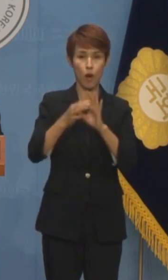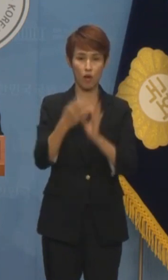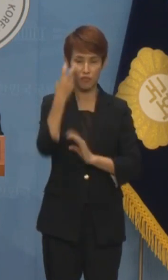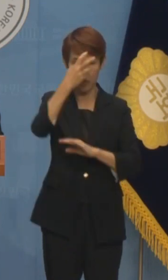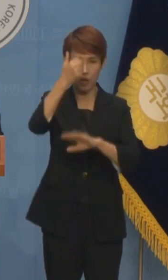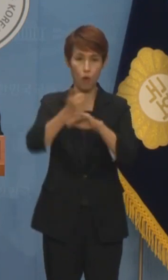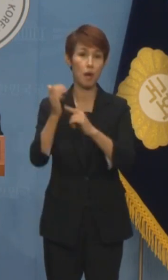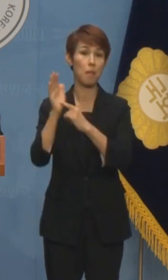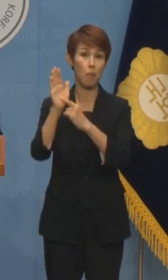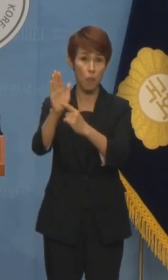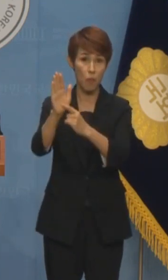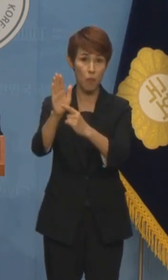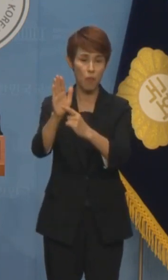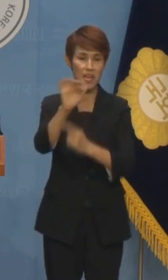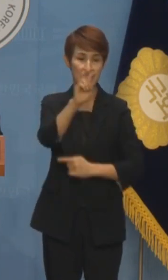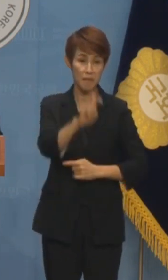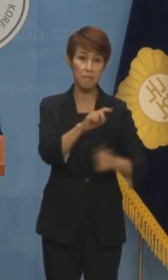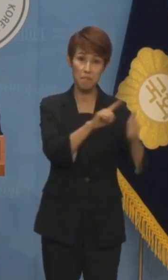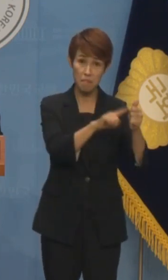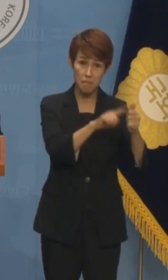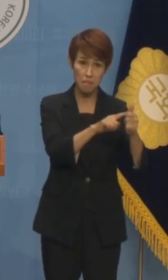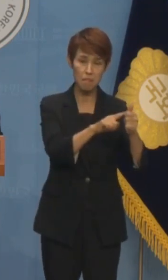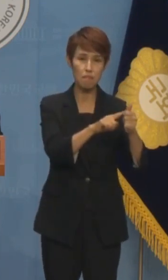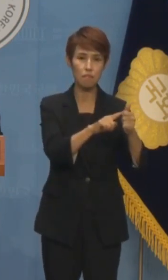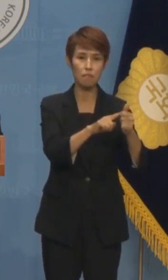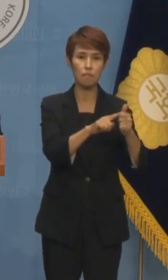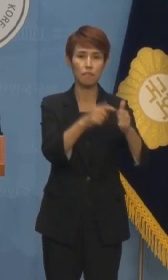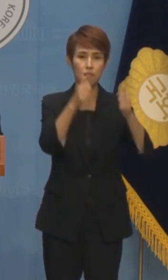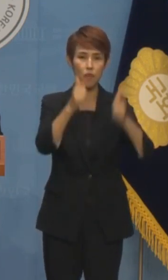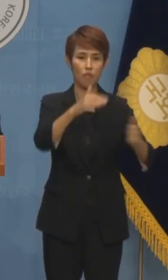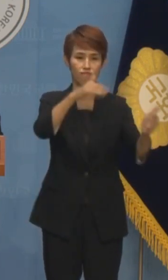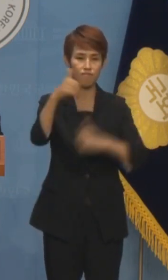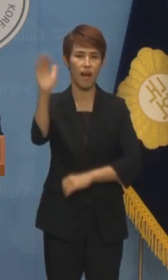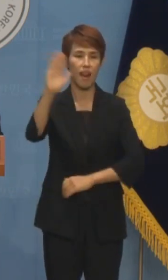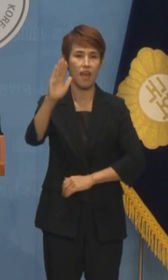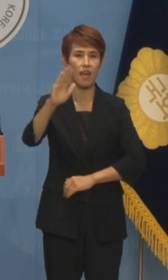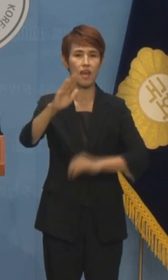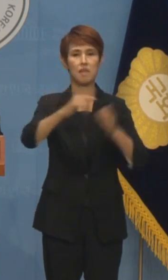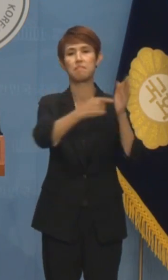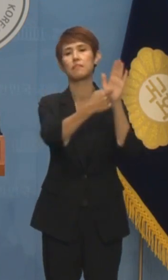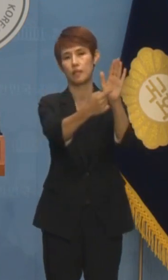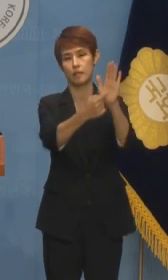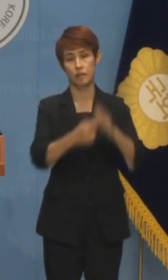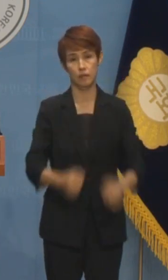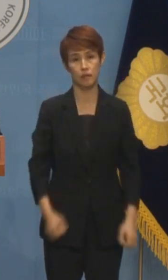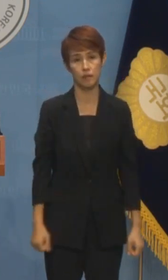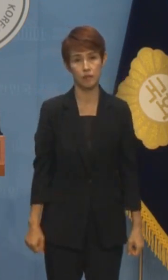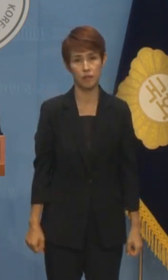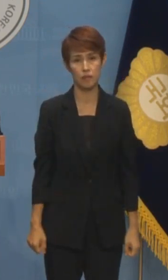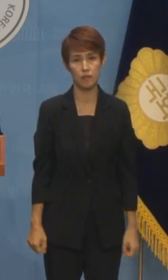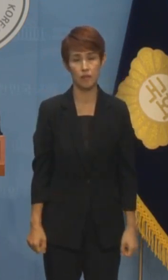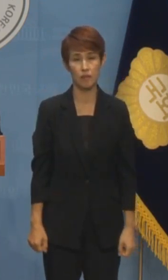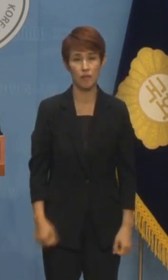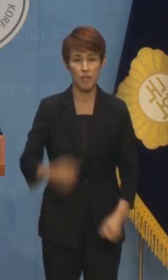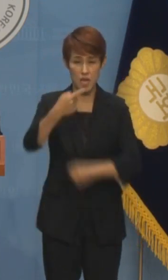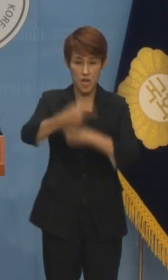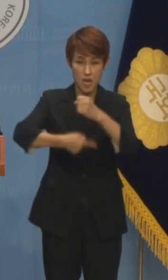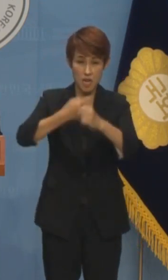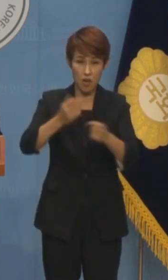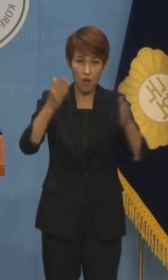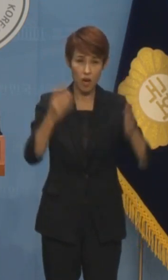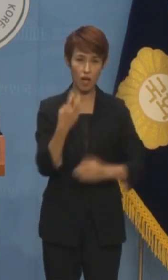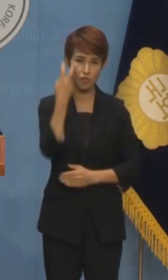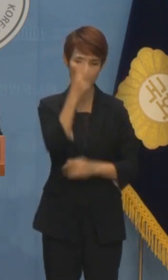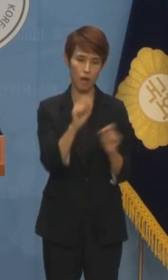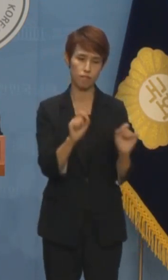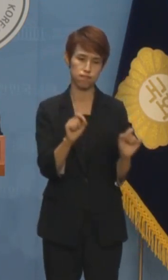임성근 전 해병대 1사단장을 불송치한다고 밝혔습니다. 1년 가까이 수사를